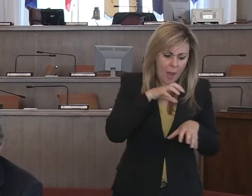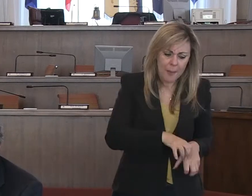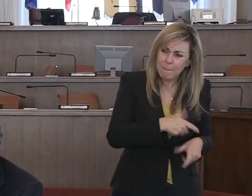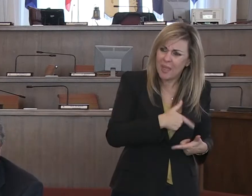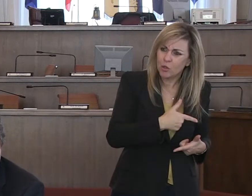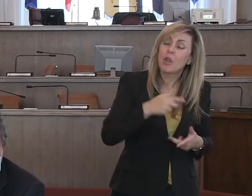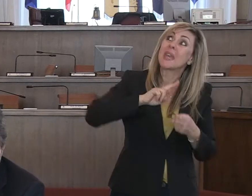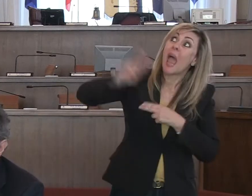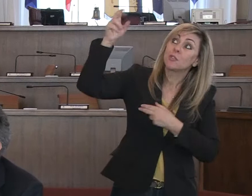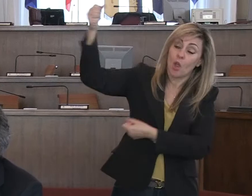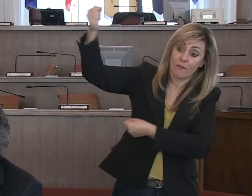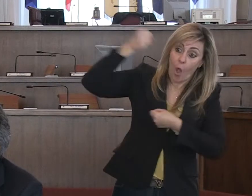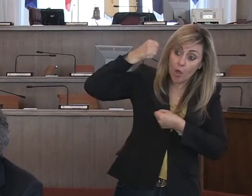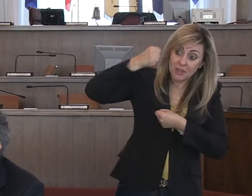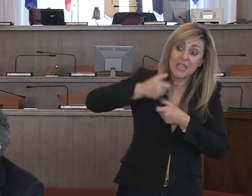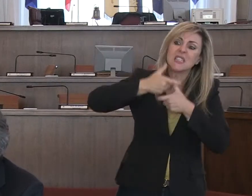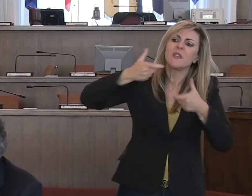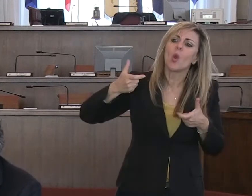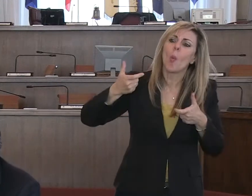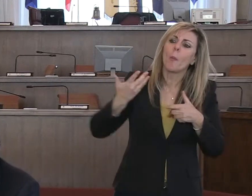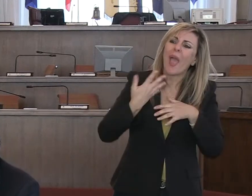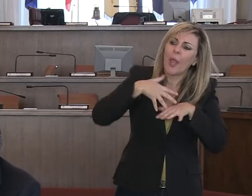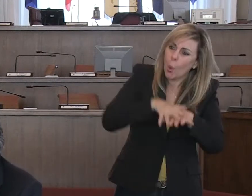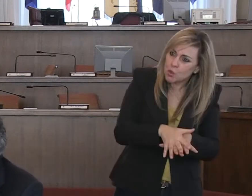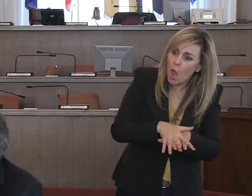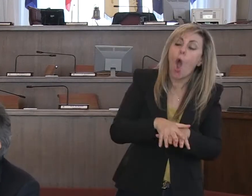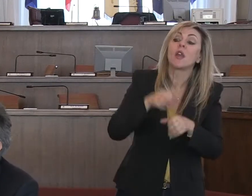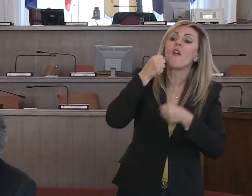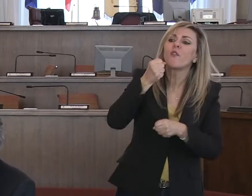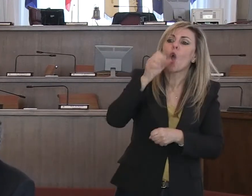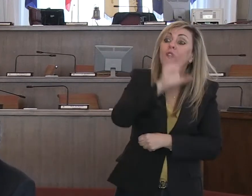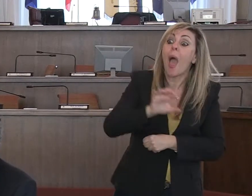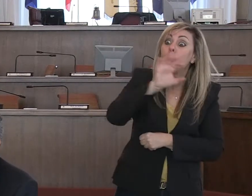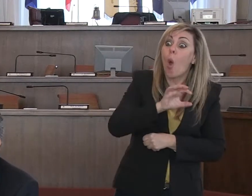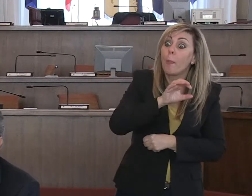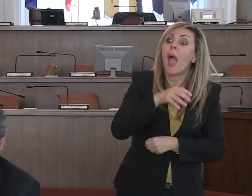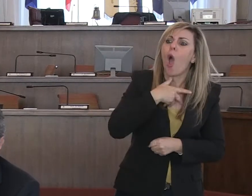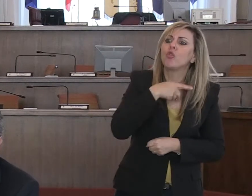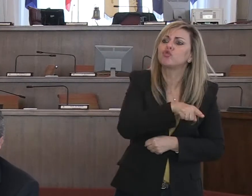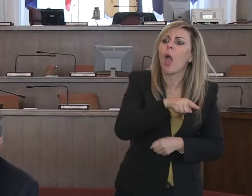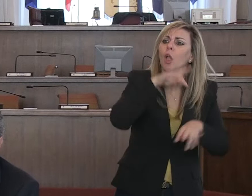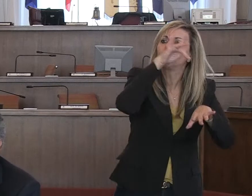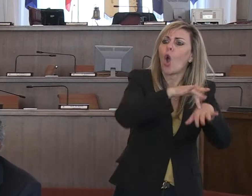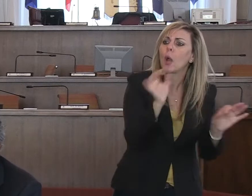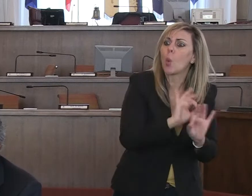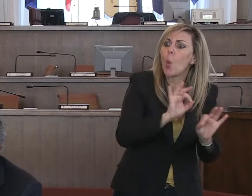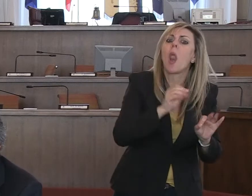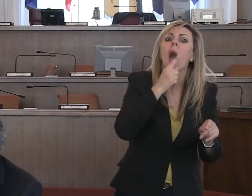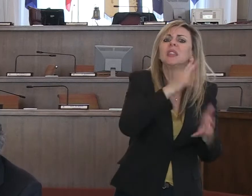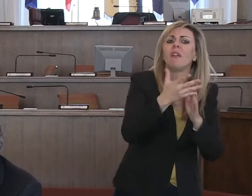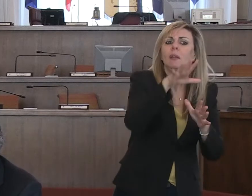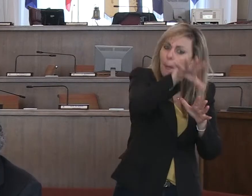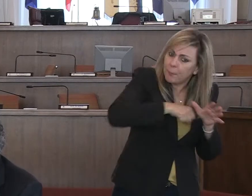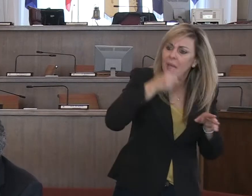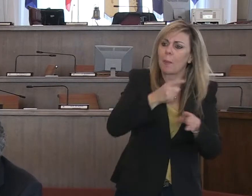fondi nazionali, quindi Fondo Sviluppo e Coesione, sia dei fondi europei per poter mettere in campo misure più appropriate e più mirate rispetto